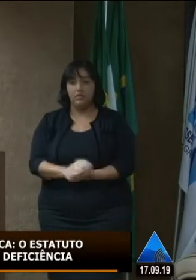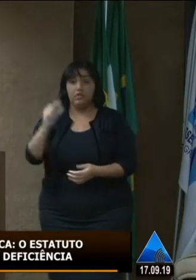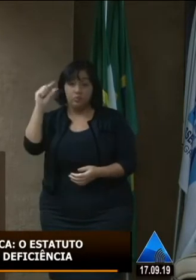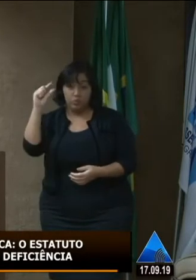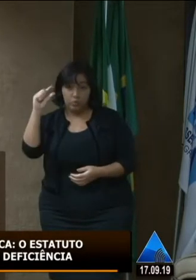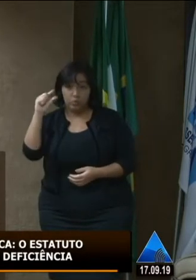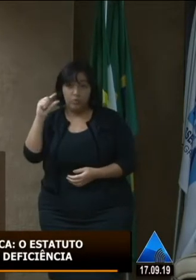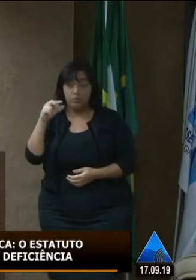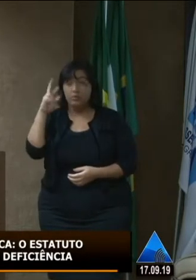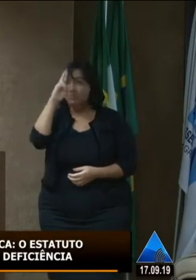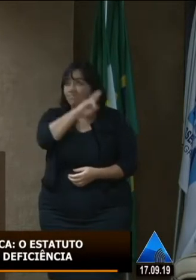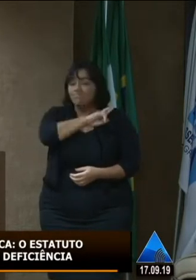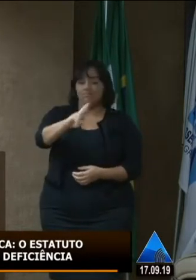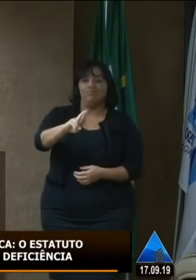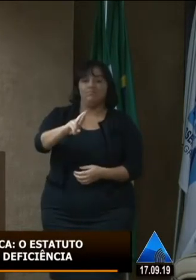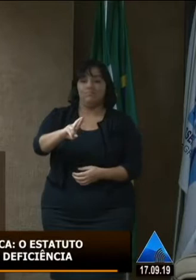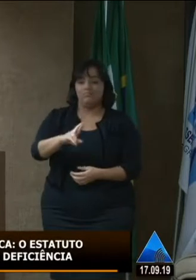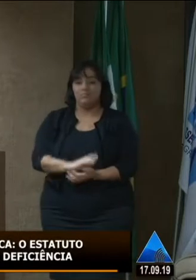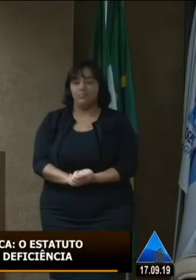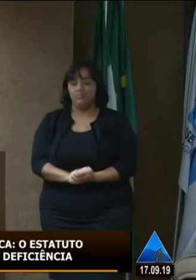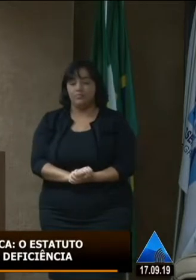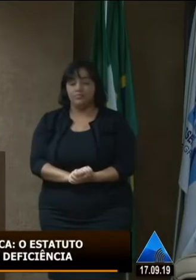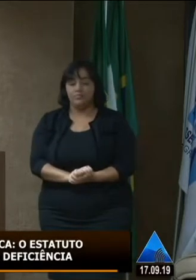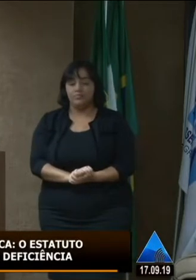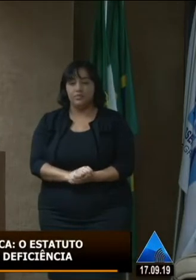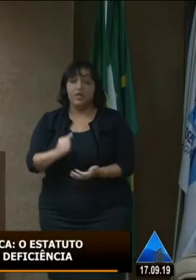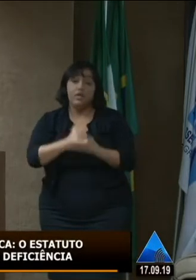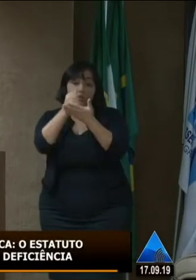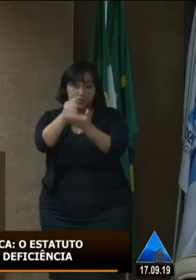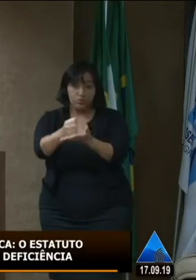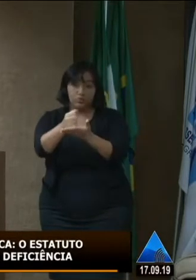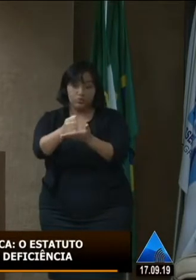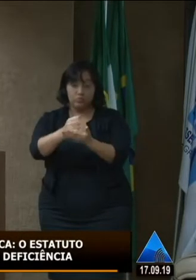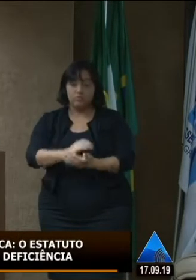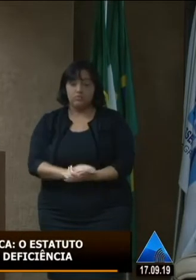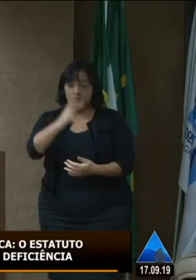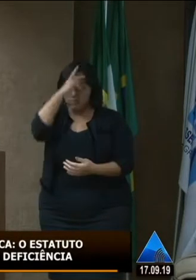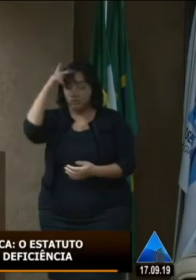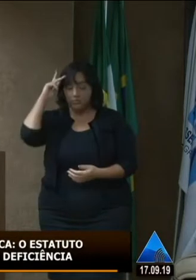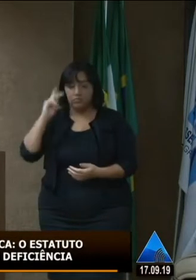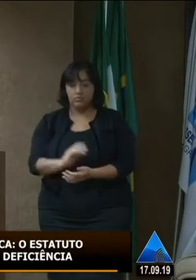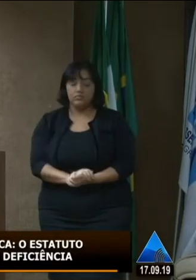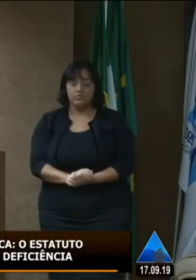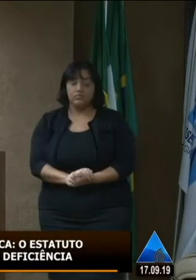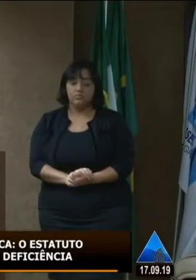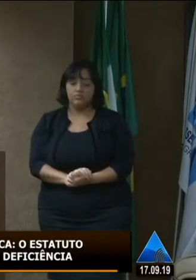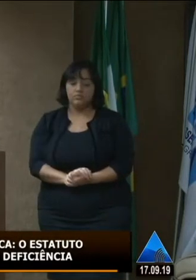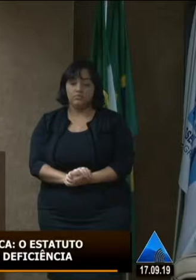responsabilidade que garanto que muitas pessoas que tem preferiam não ter né então